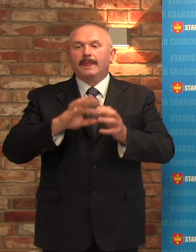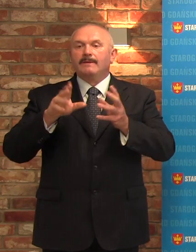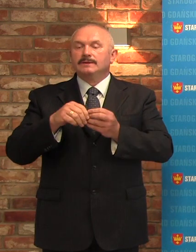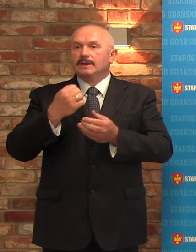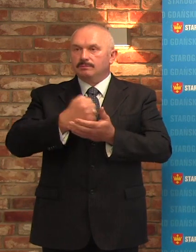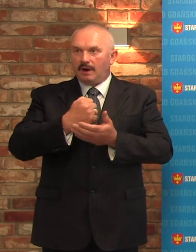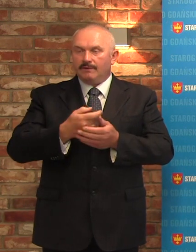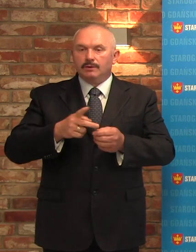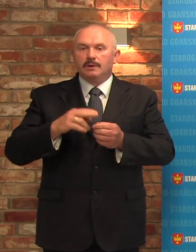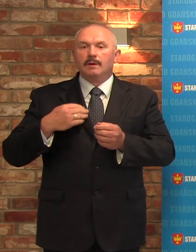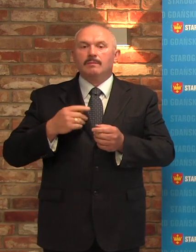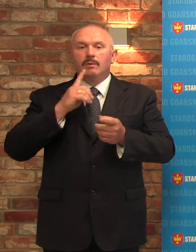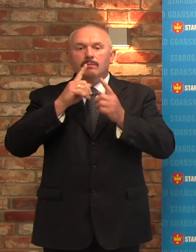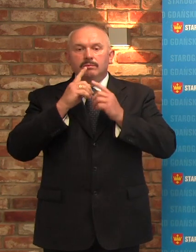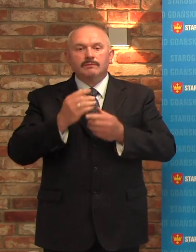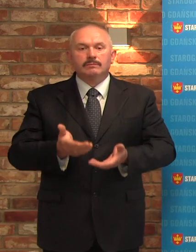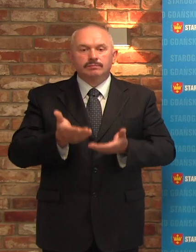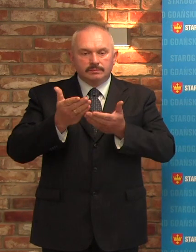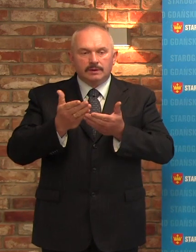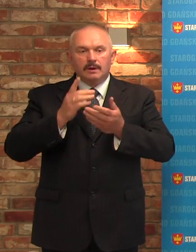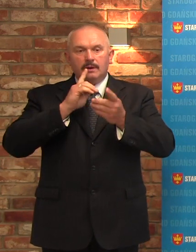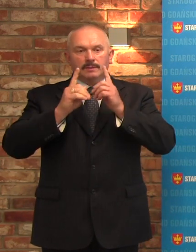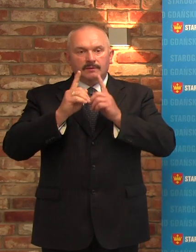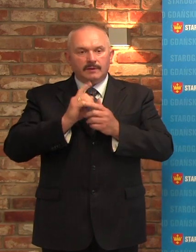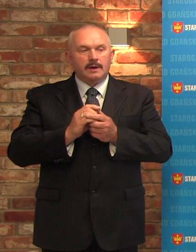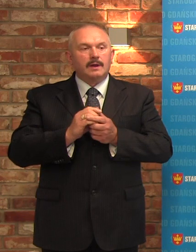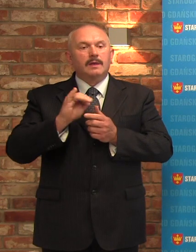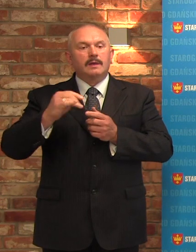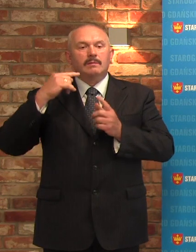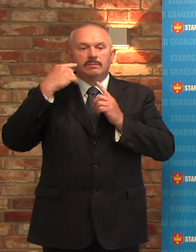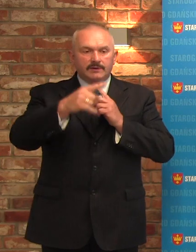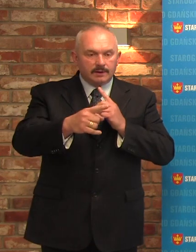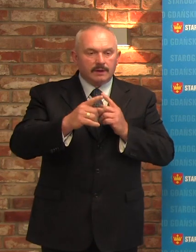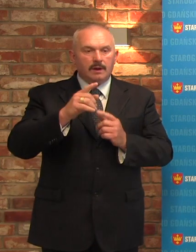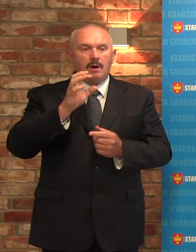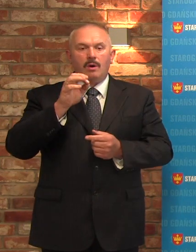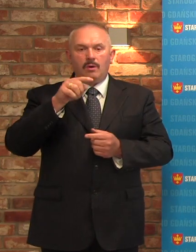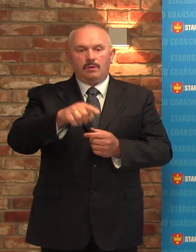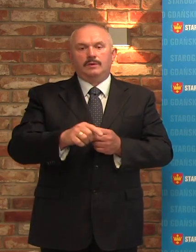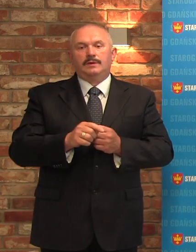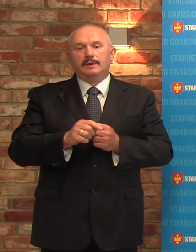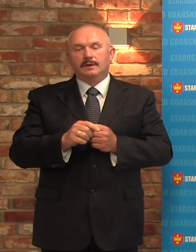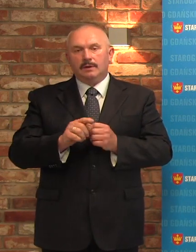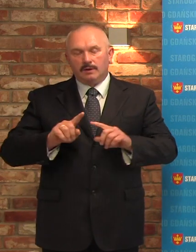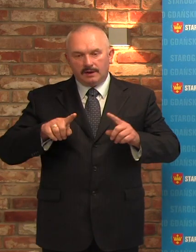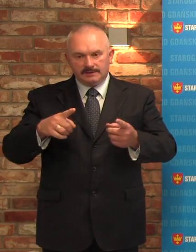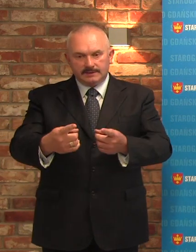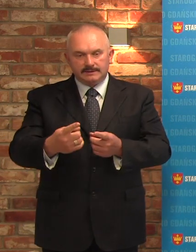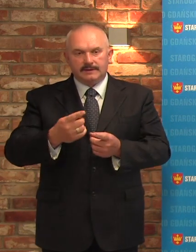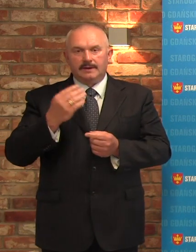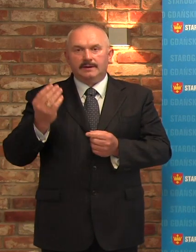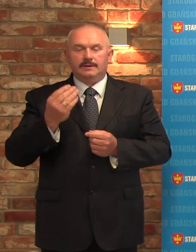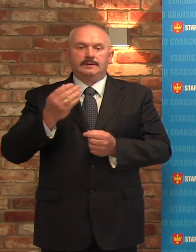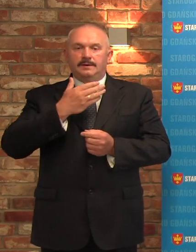podniesione i które zostały skierowane do tych instytucji, nie mamy dzisiaj